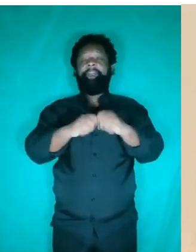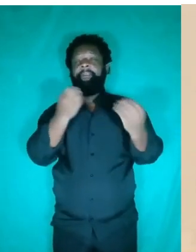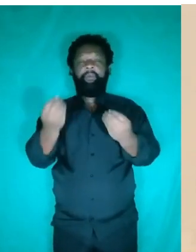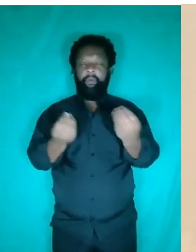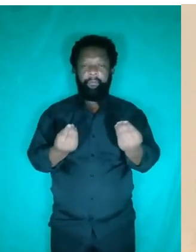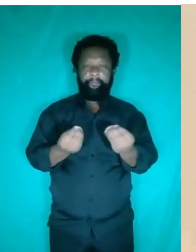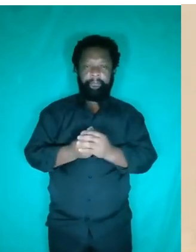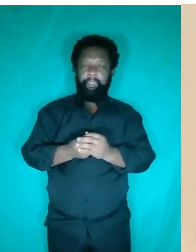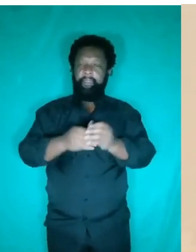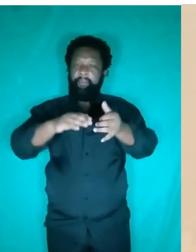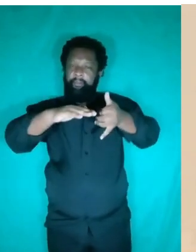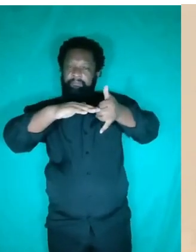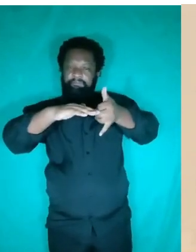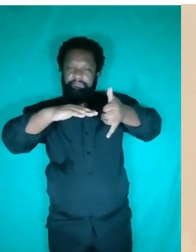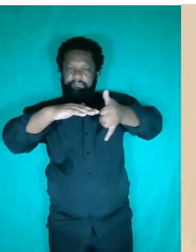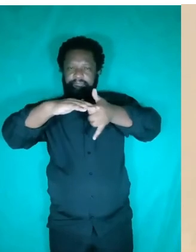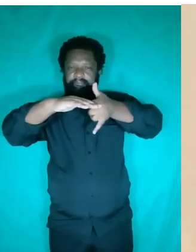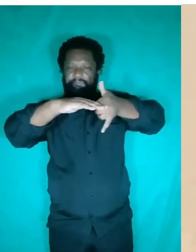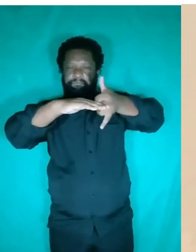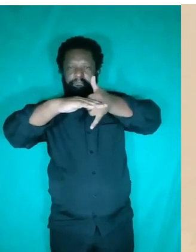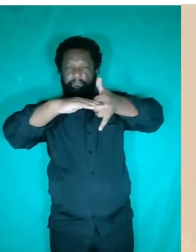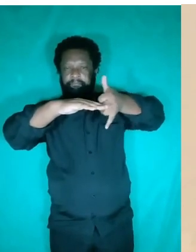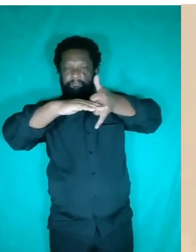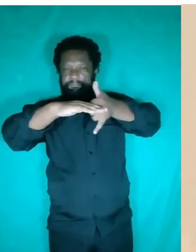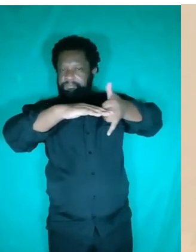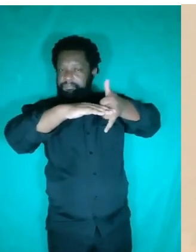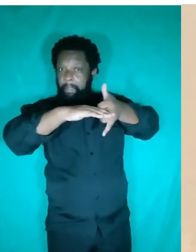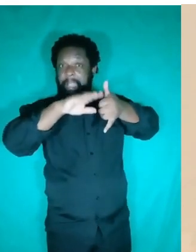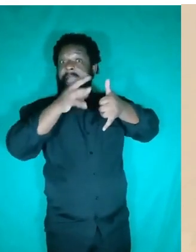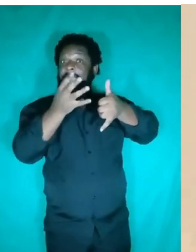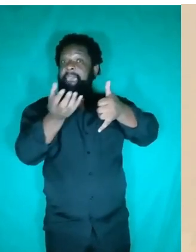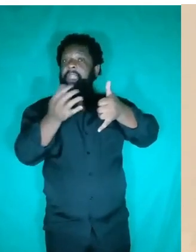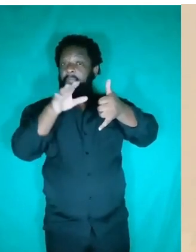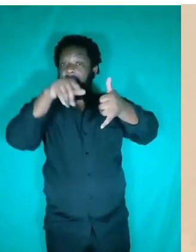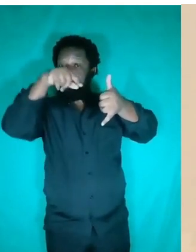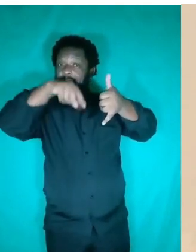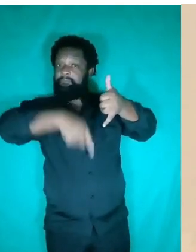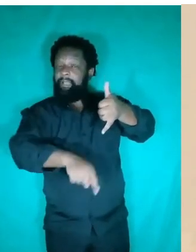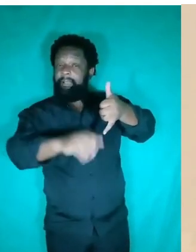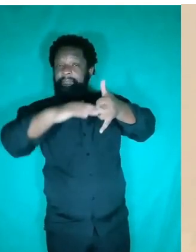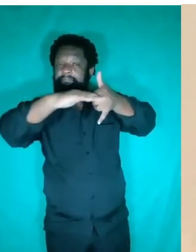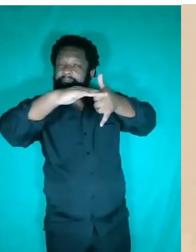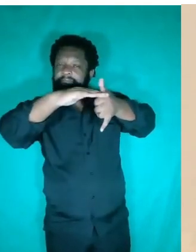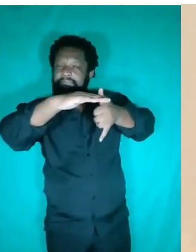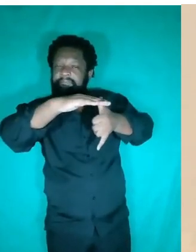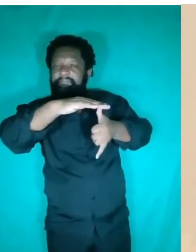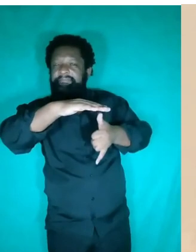boiar, vamos dizer assim, na superfície. Agora, se eu quiser que esse submarino